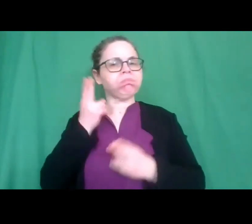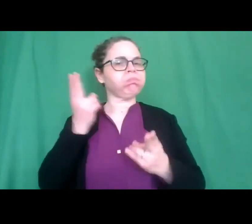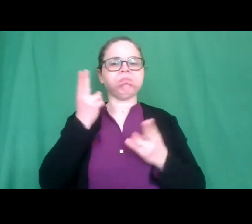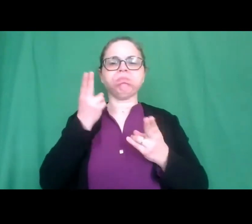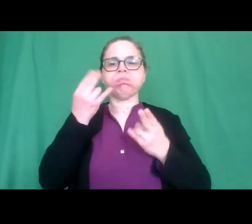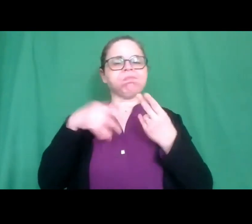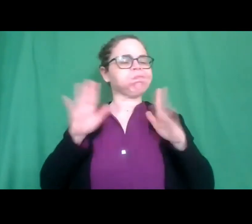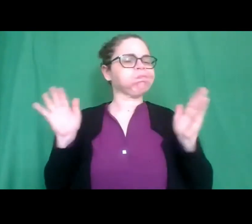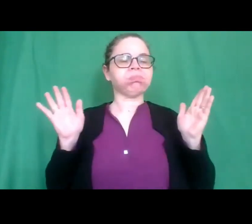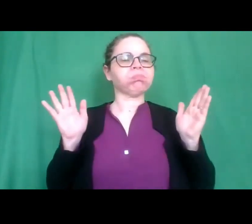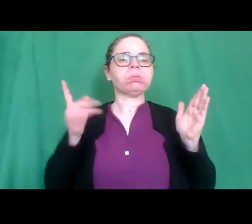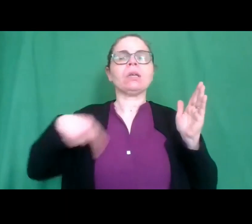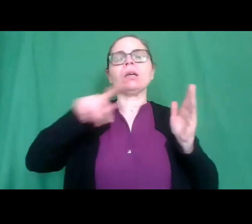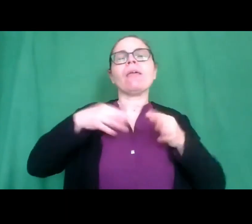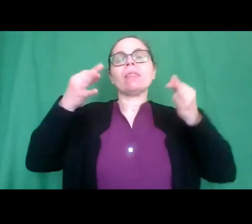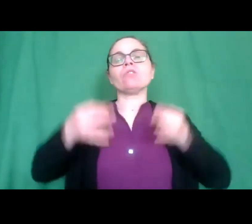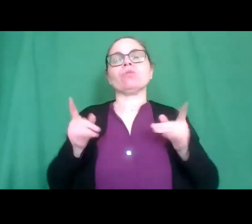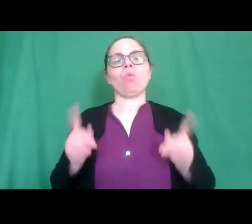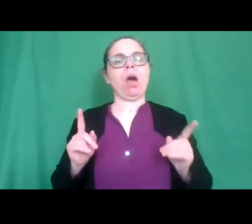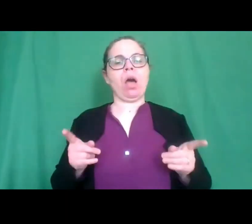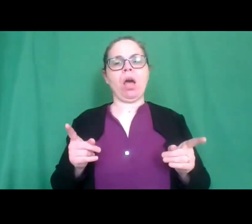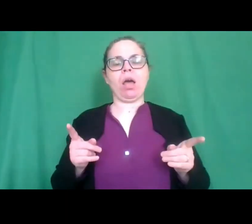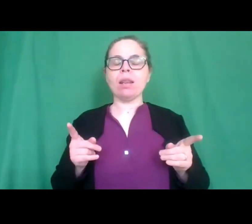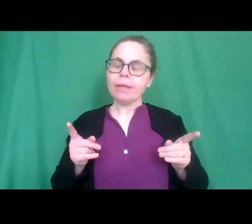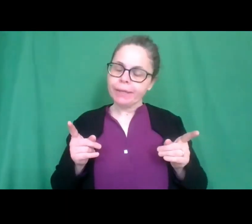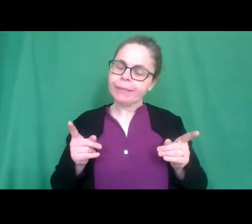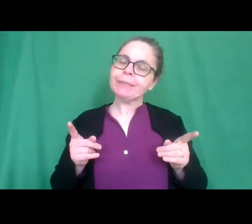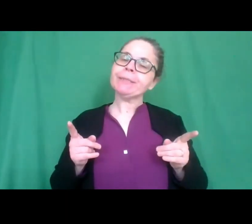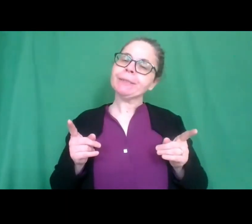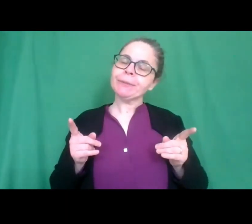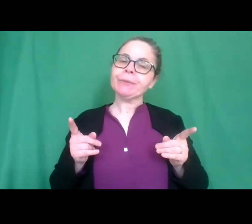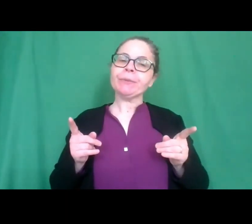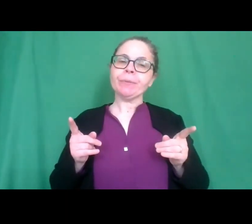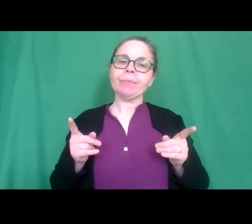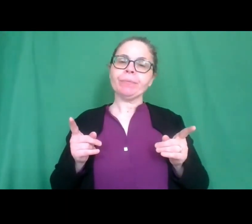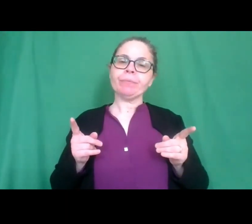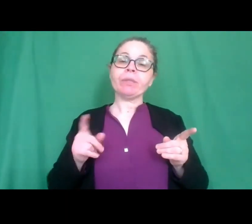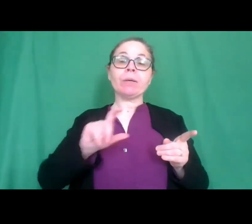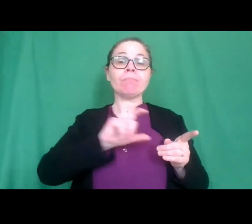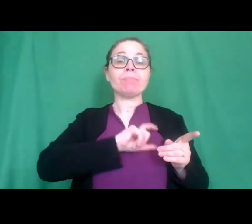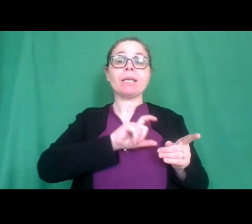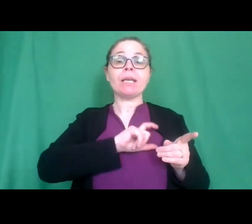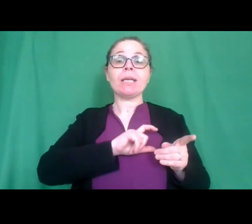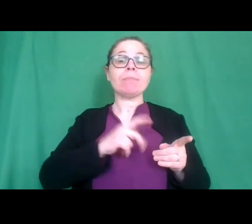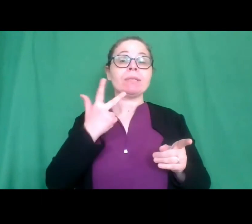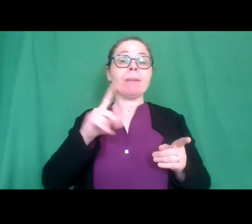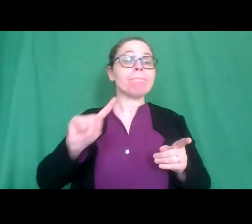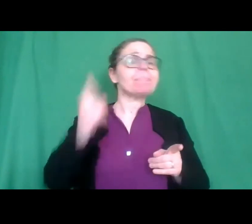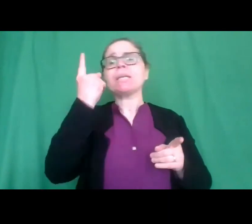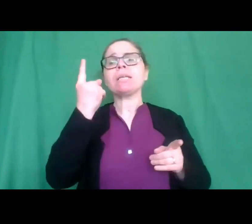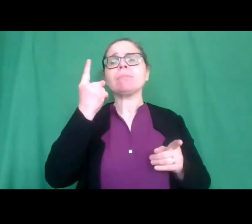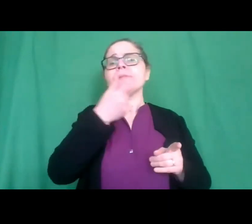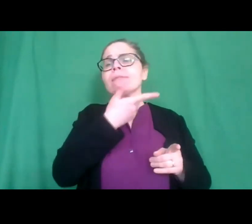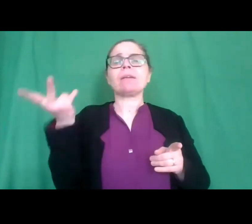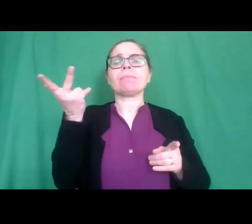quindi abbiamo deciso per sciogliere il nodo di dare tre primi posti pari merito